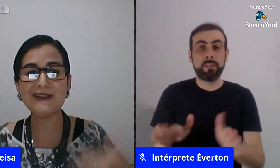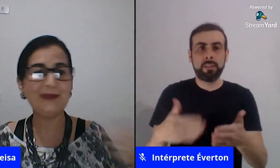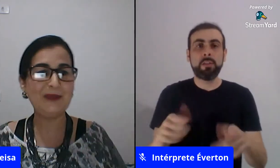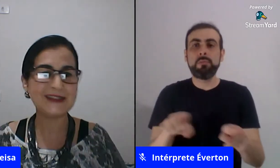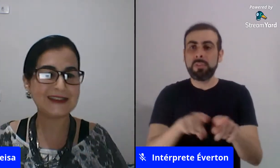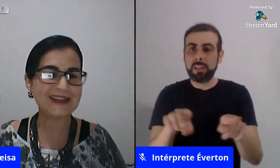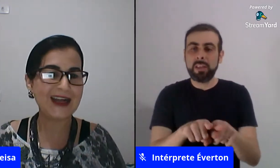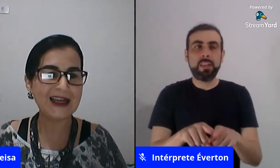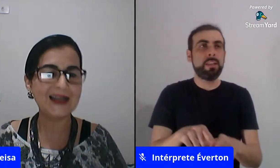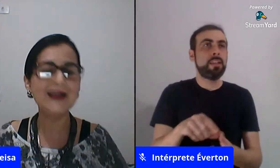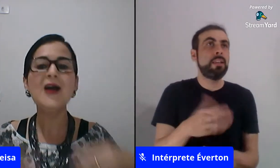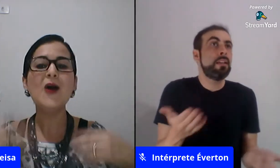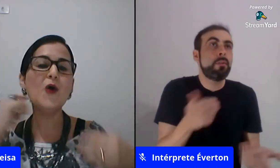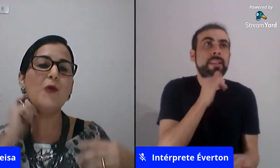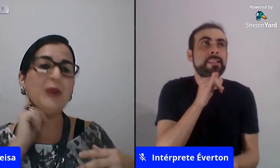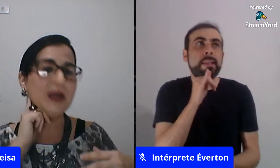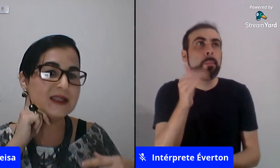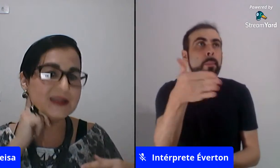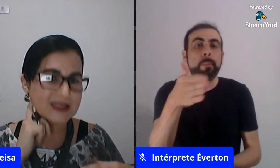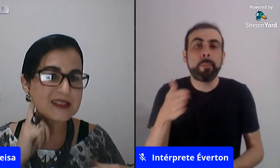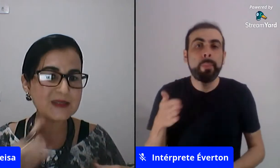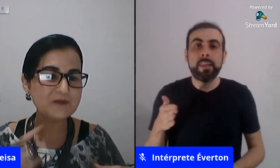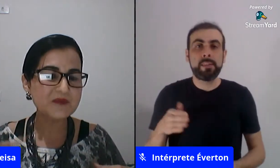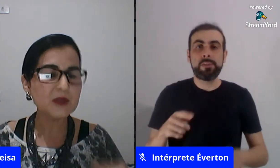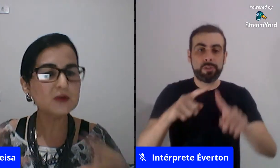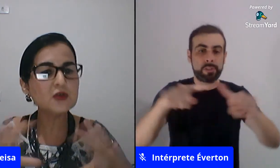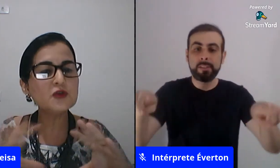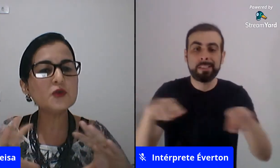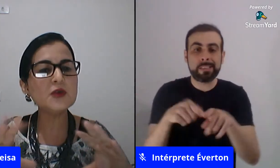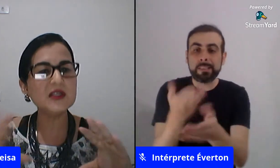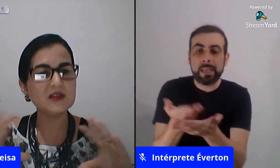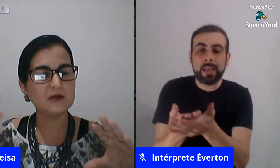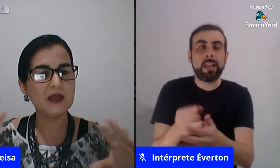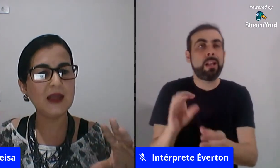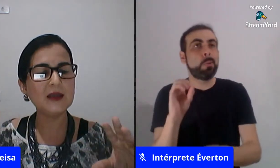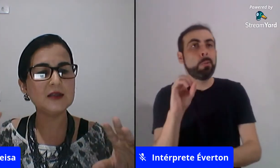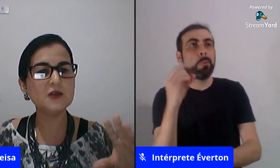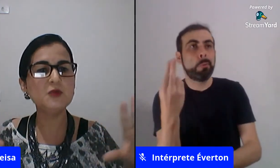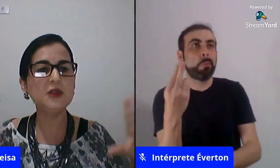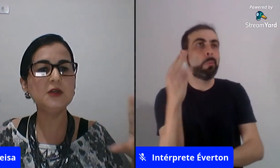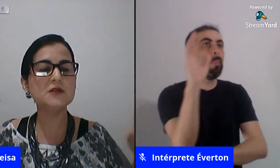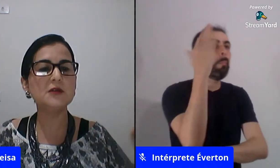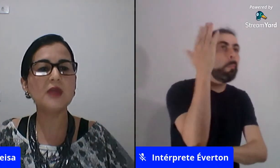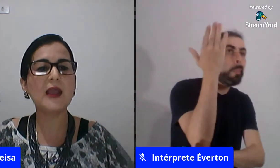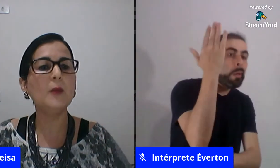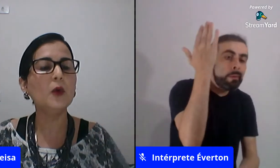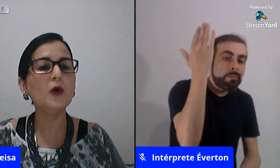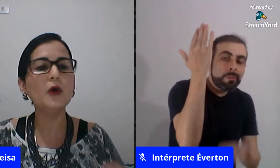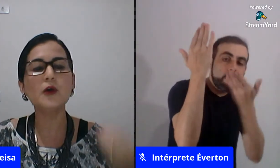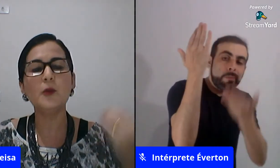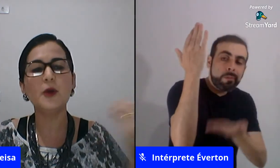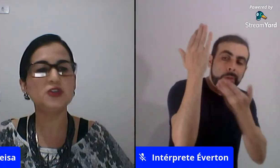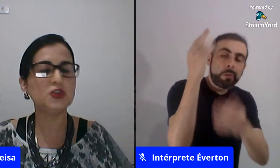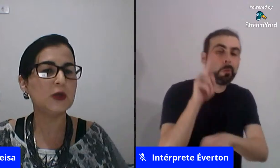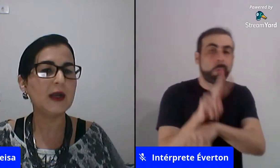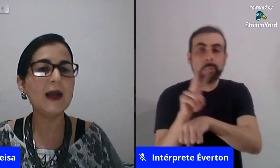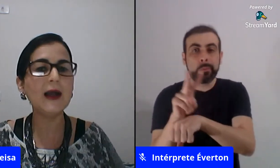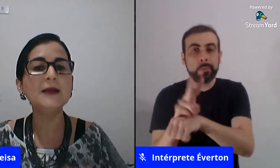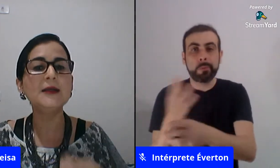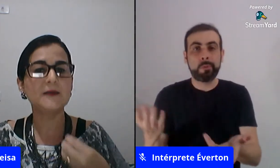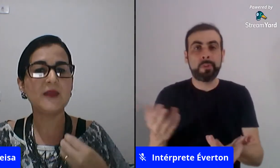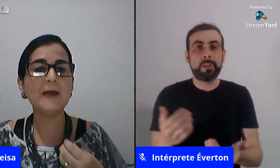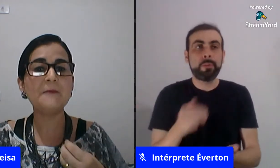peixinho de repente na sala ou plantas então desconstruir isso né de que os meninos não tem amor não podem